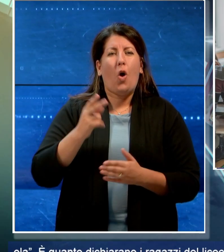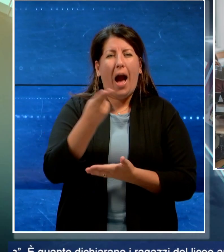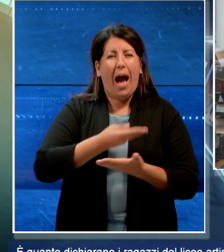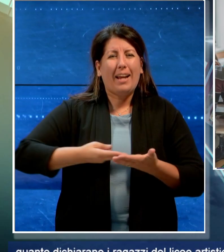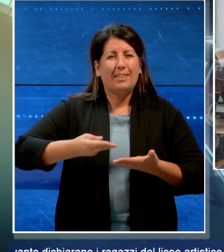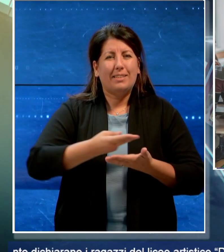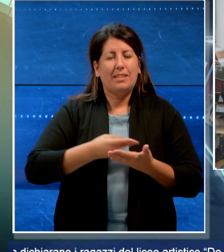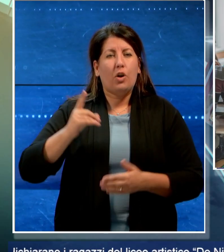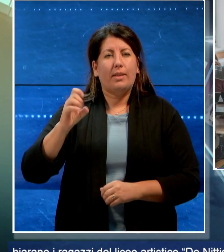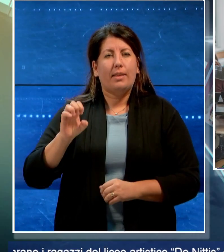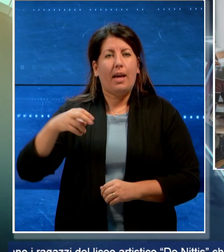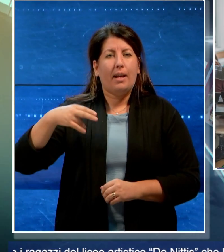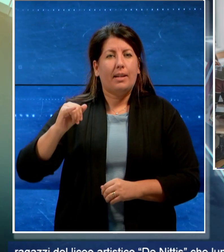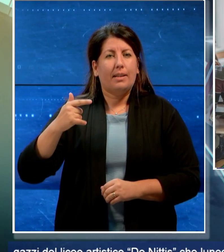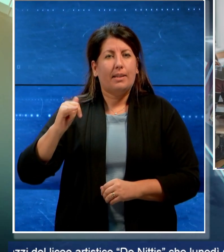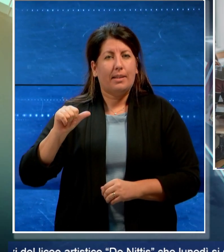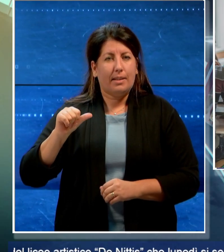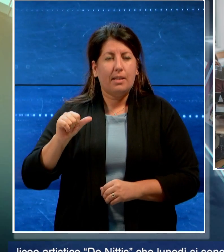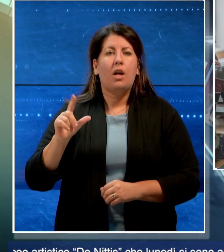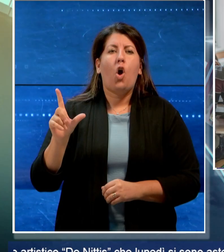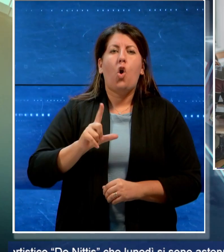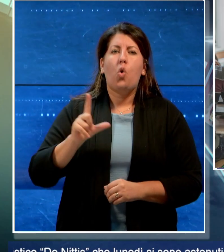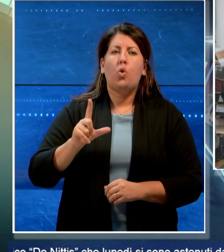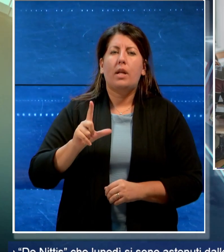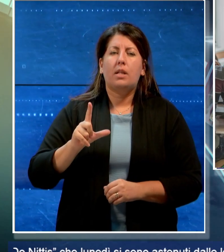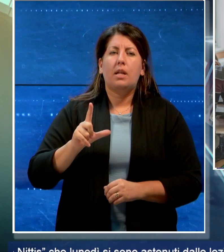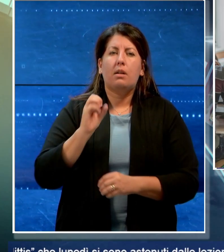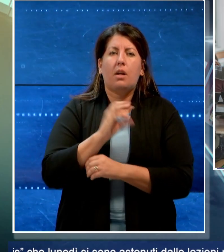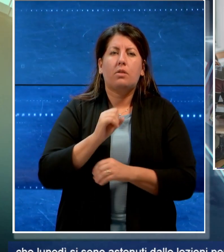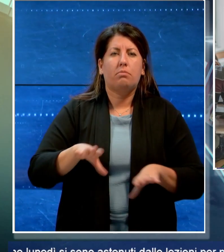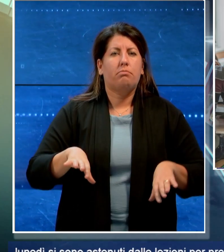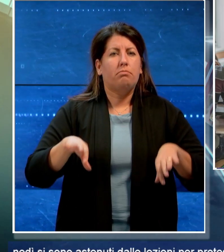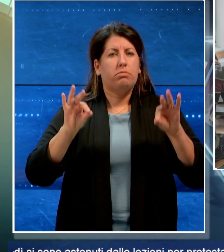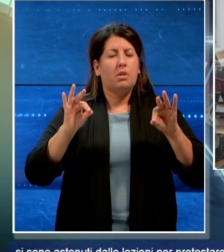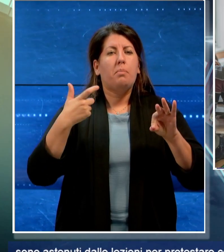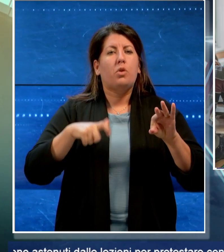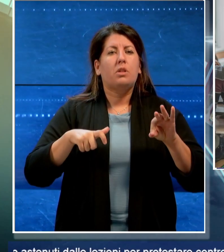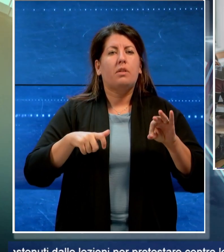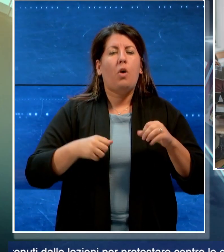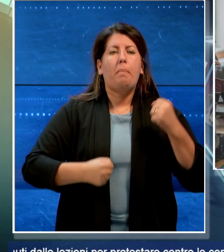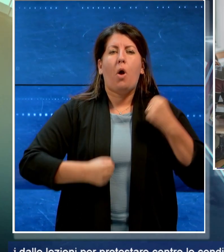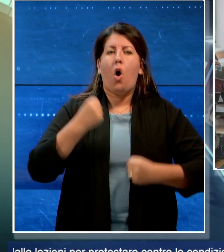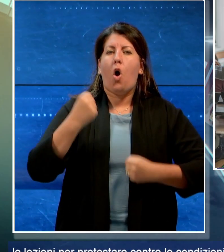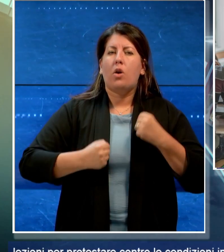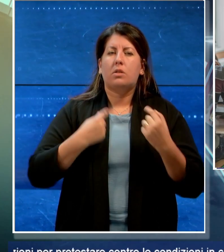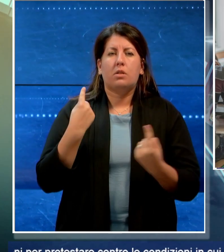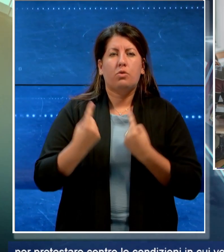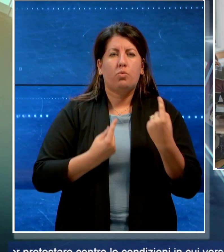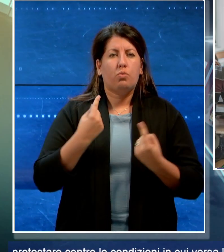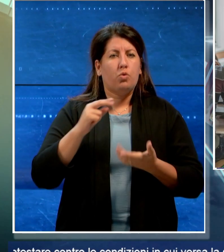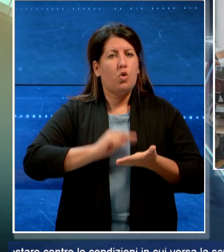che lunedì si sono astenuti dalle lezioni per protestare contro le condizioni in cui versa la scuola.